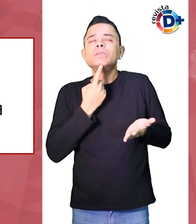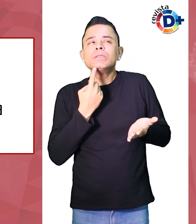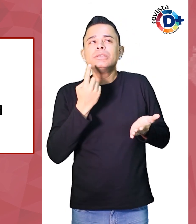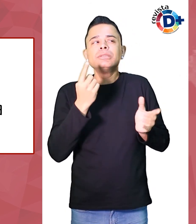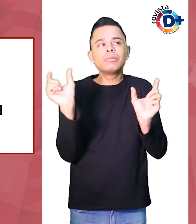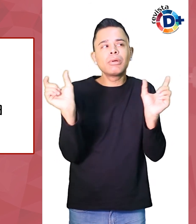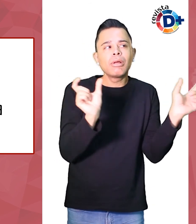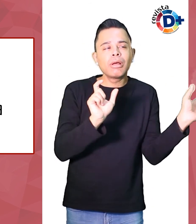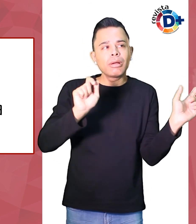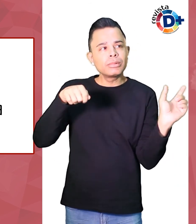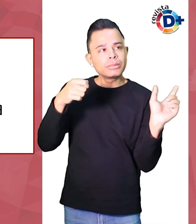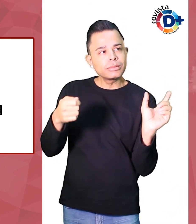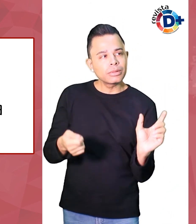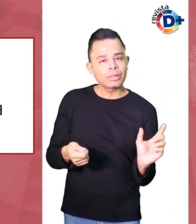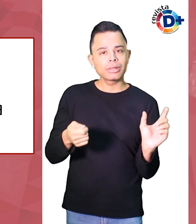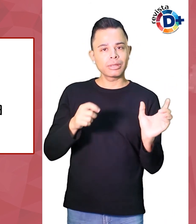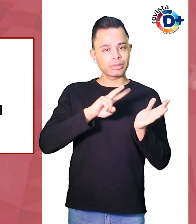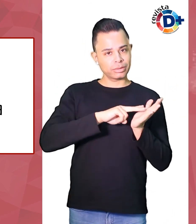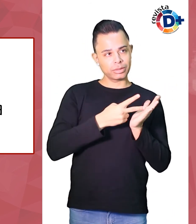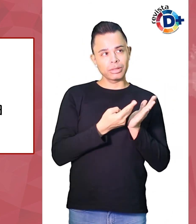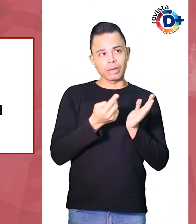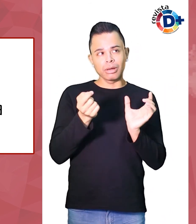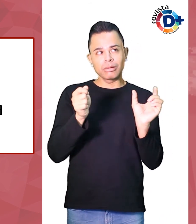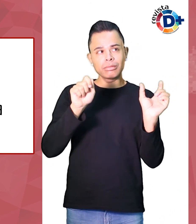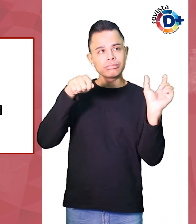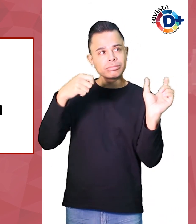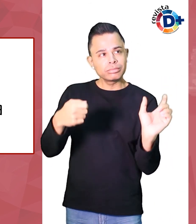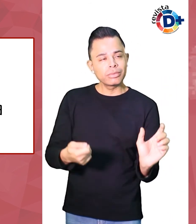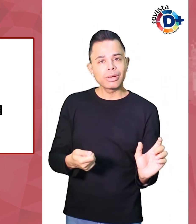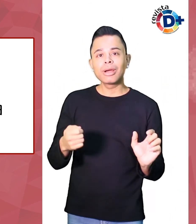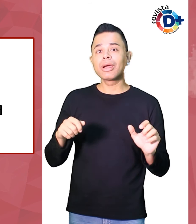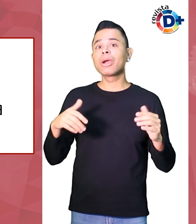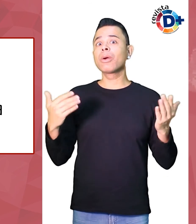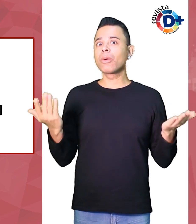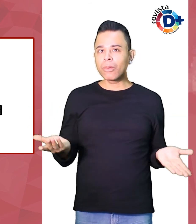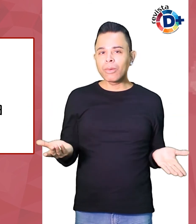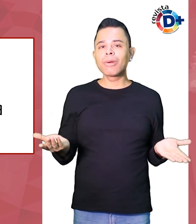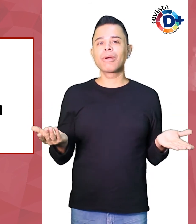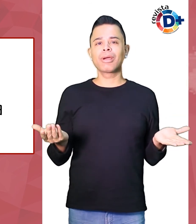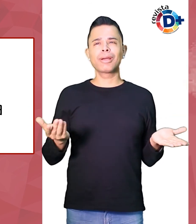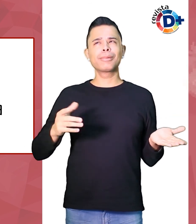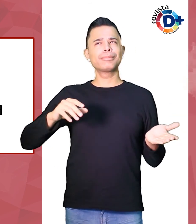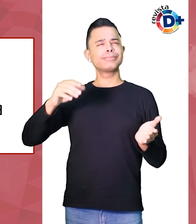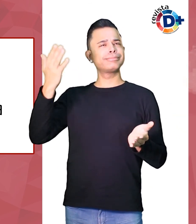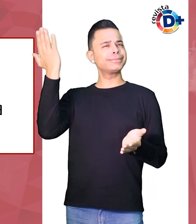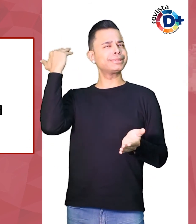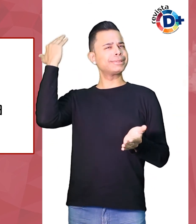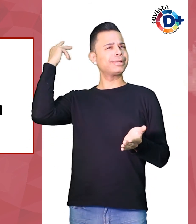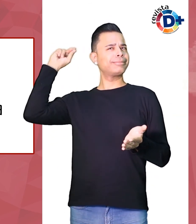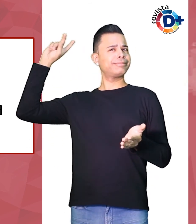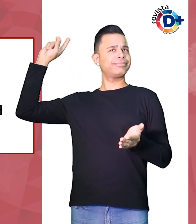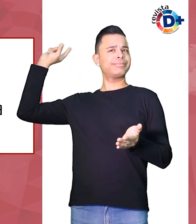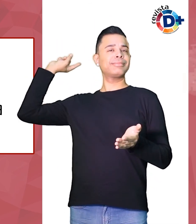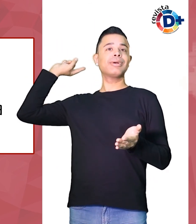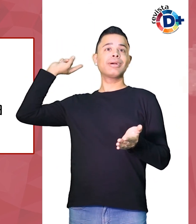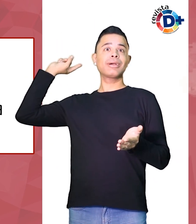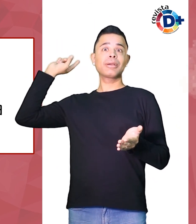significados mesmo que elas tenham sido registradas há muito tempo Pensar sobre a